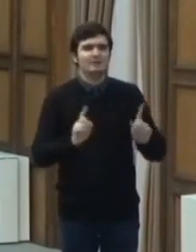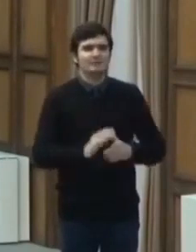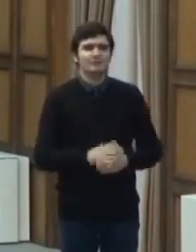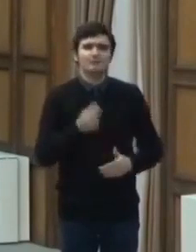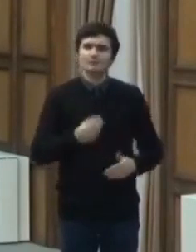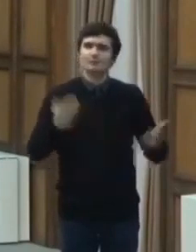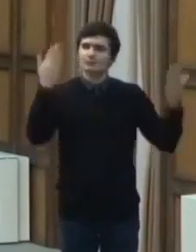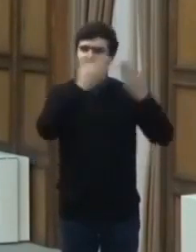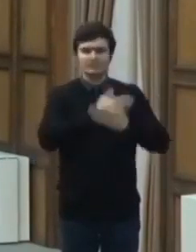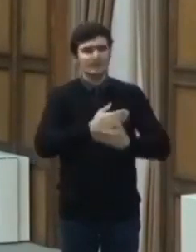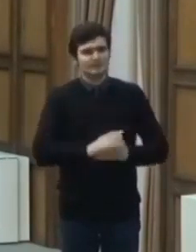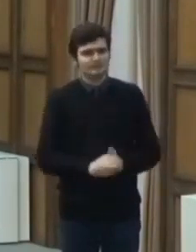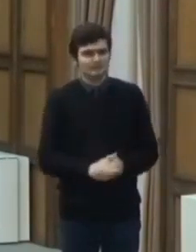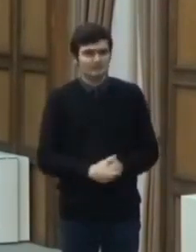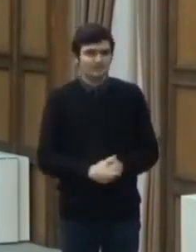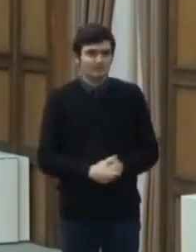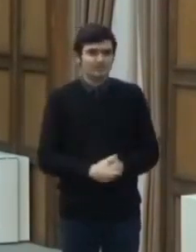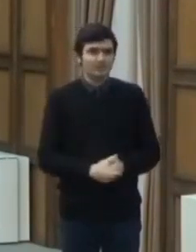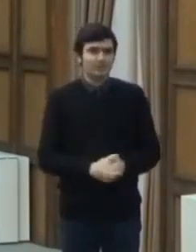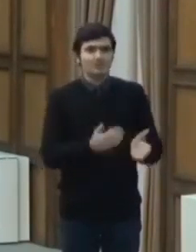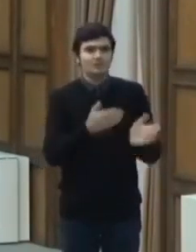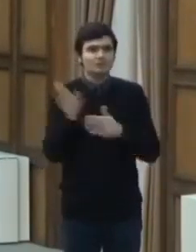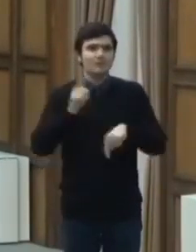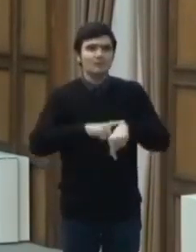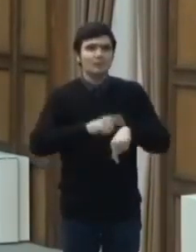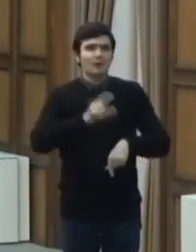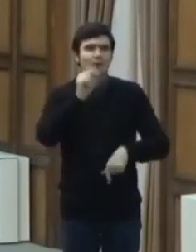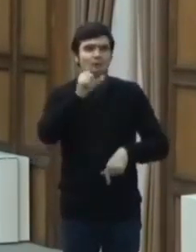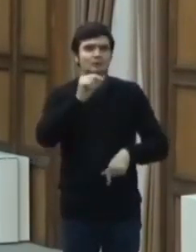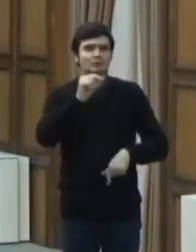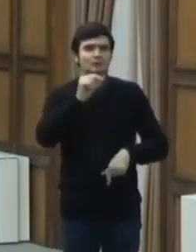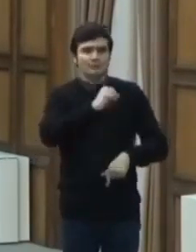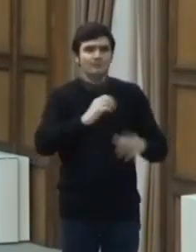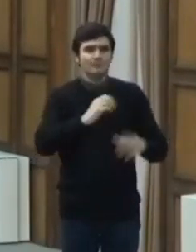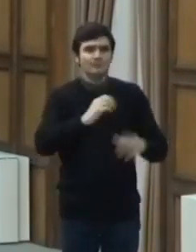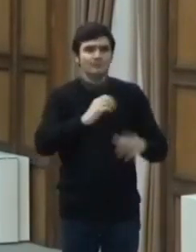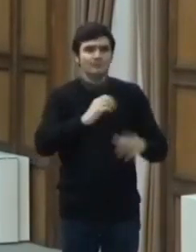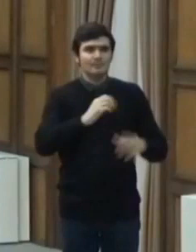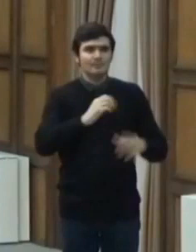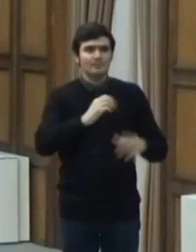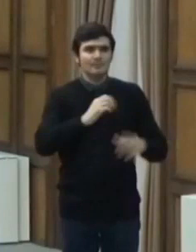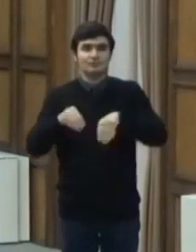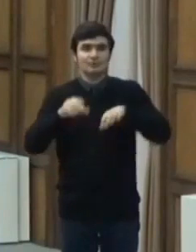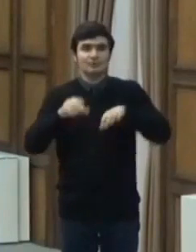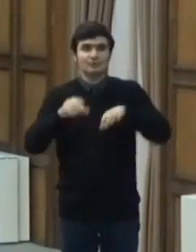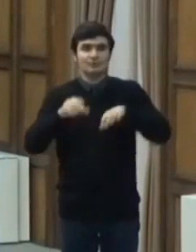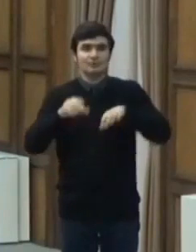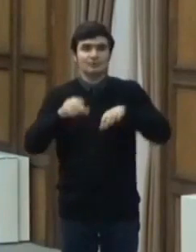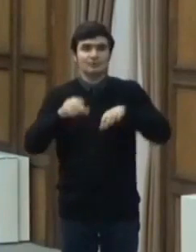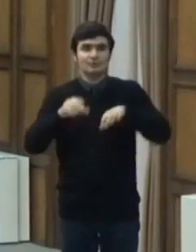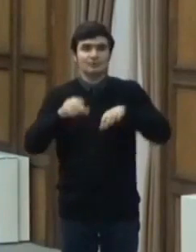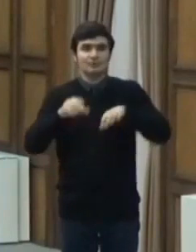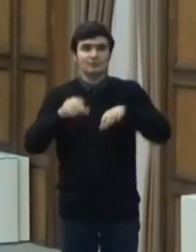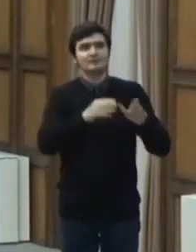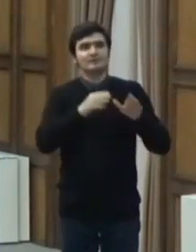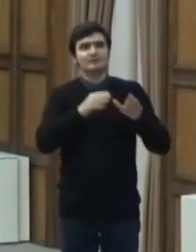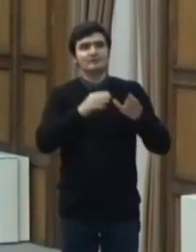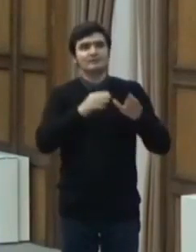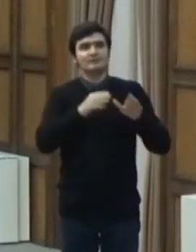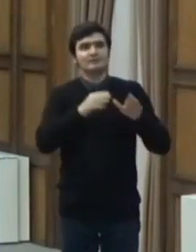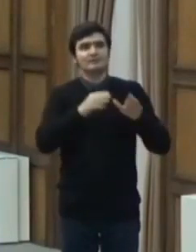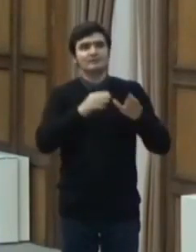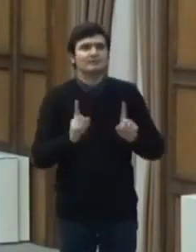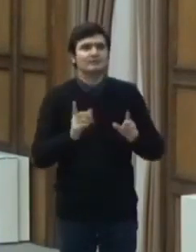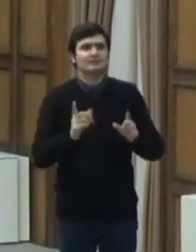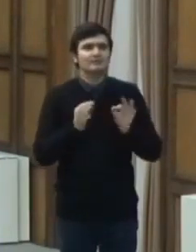Bună seara! Odată cu ora 0, România trece de în stare, de urgență, în stare de alertă. Se trece într-un context